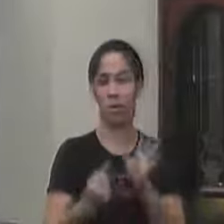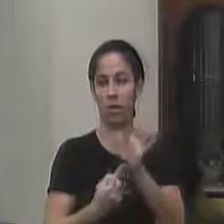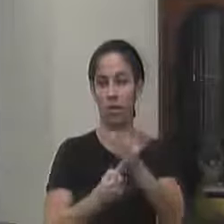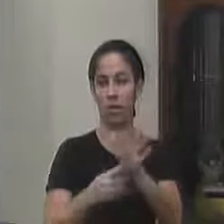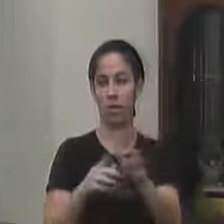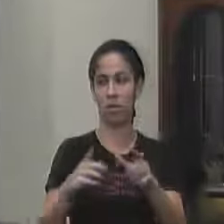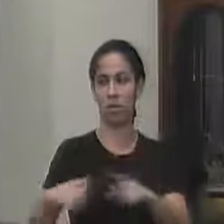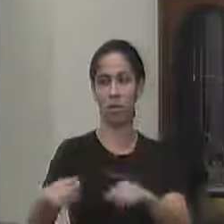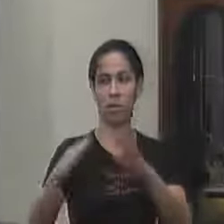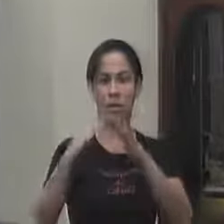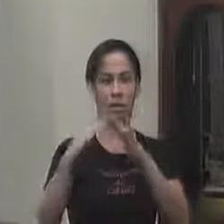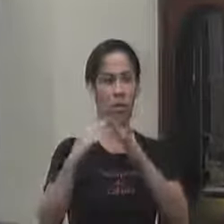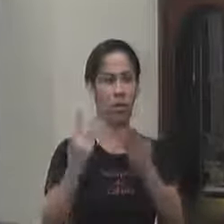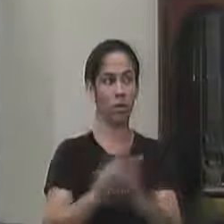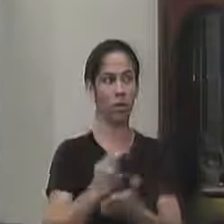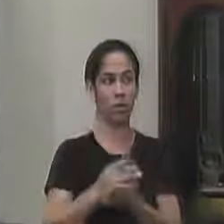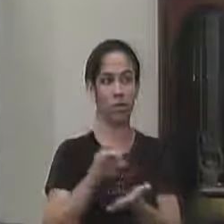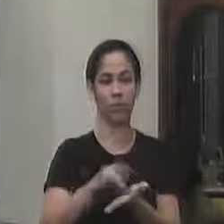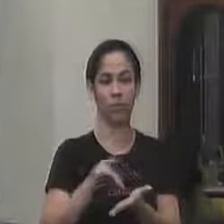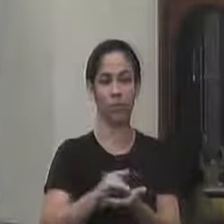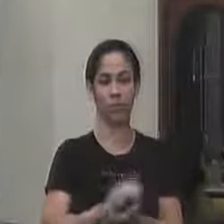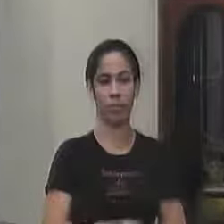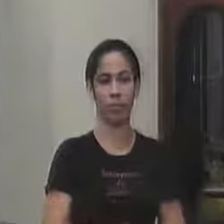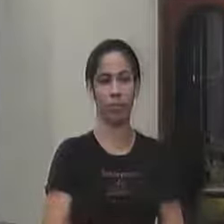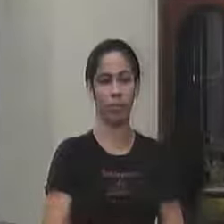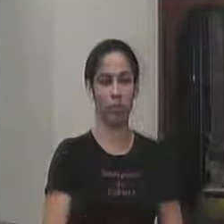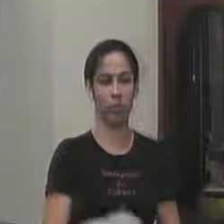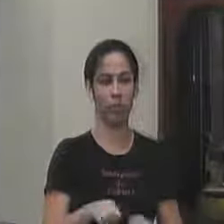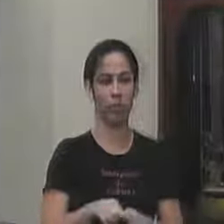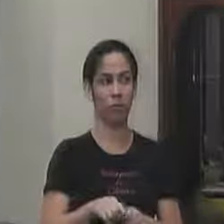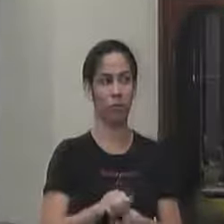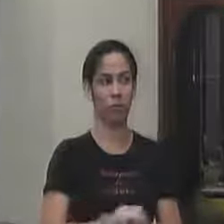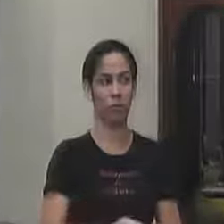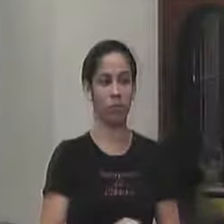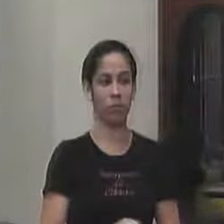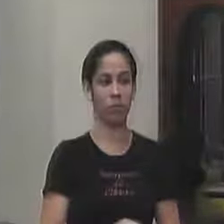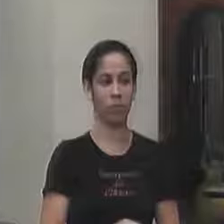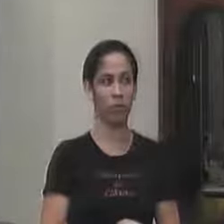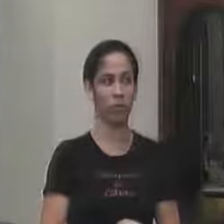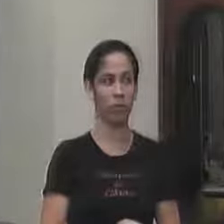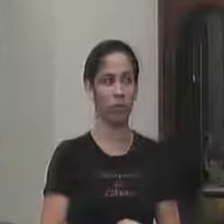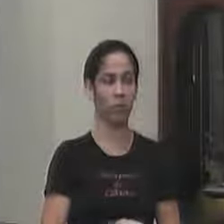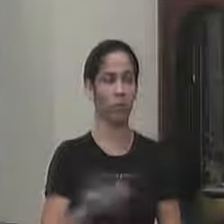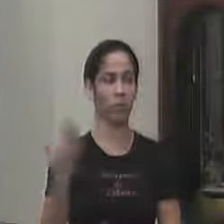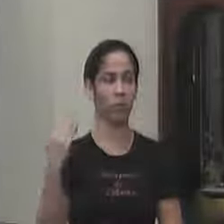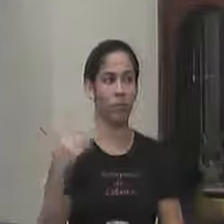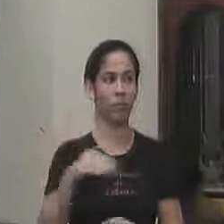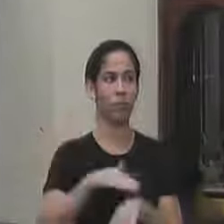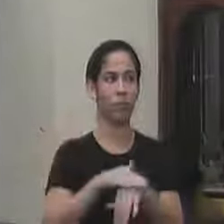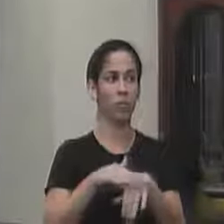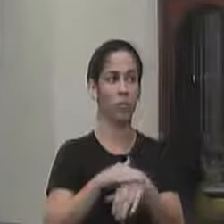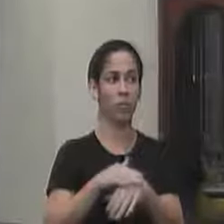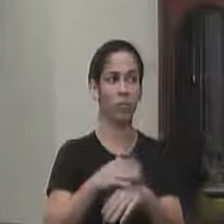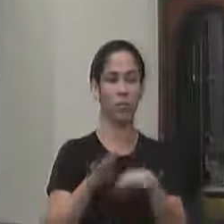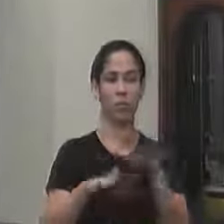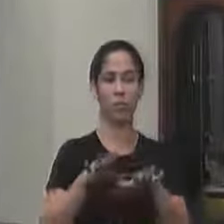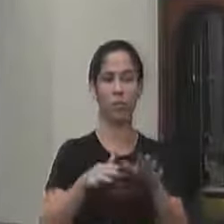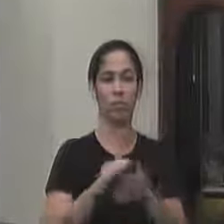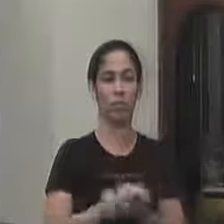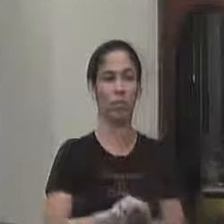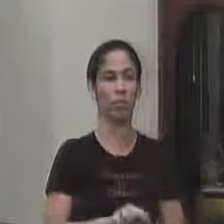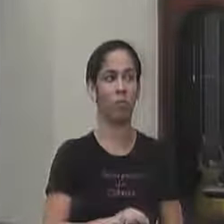endereço que não é o verdadeiro inclusive o uma das minhas conversas informais